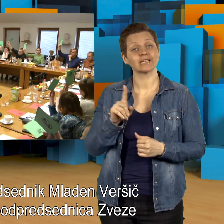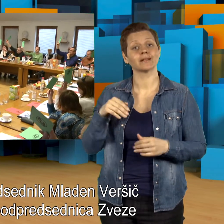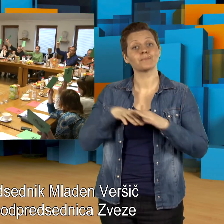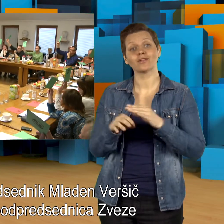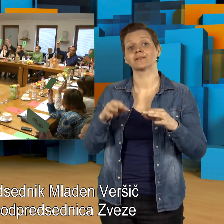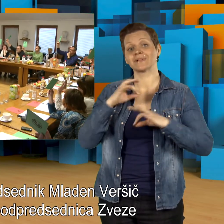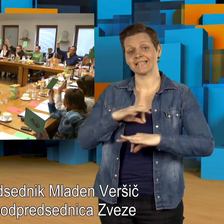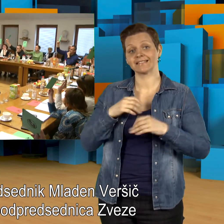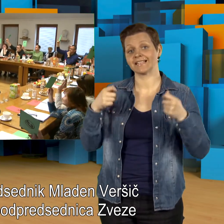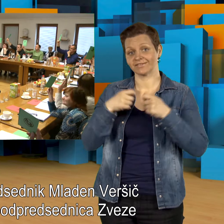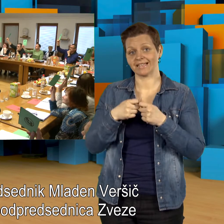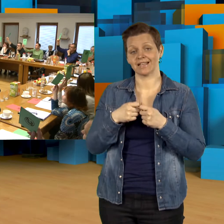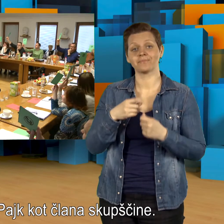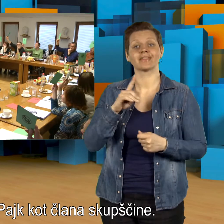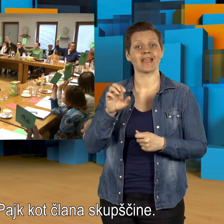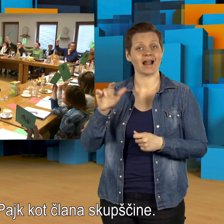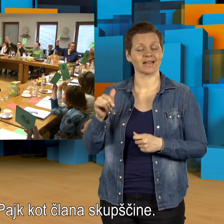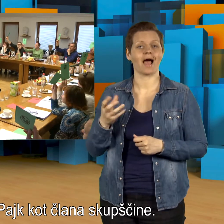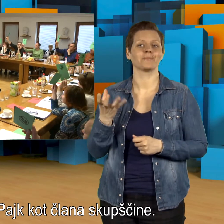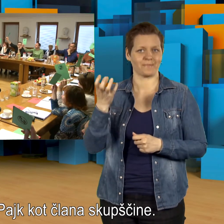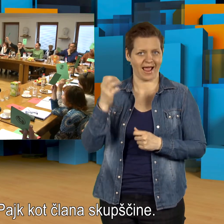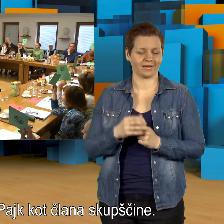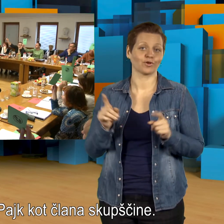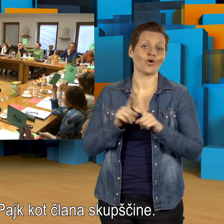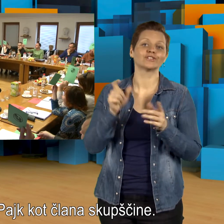podpredsednica Zveze Darja Pajk kot člana skupščine.